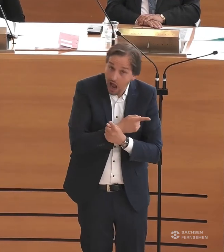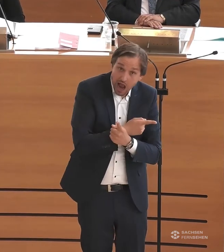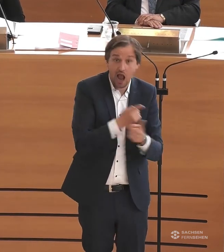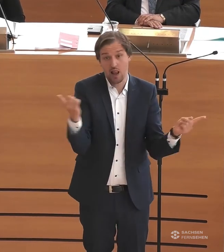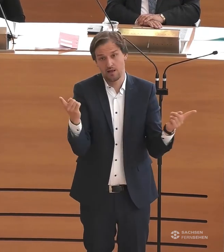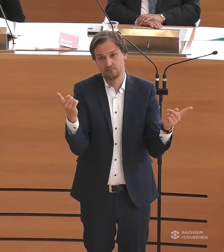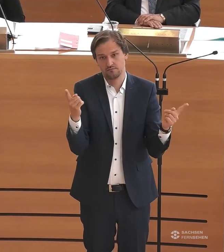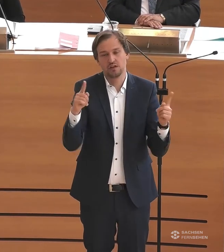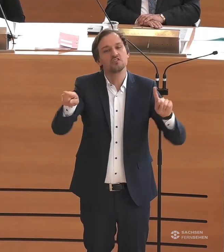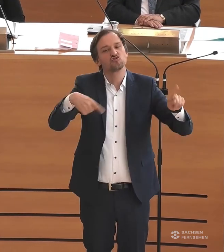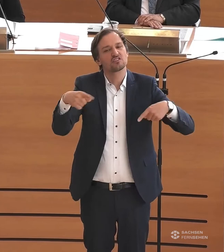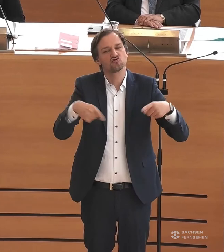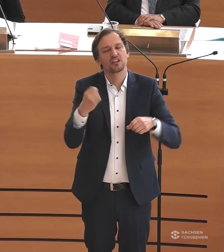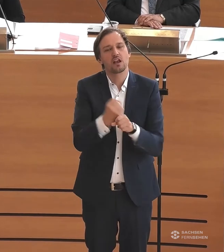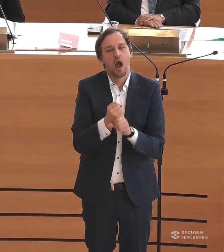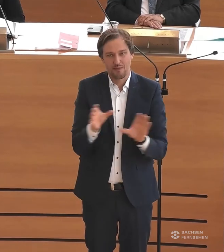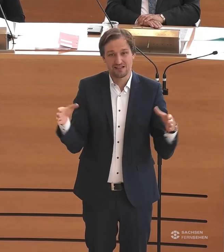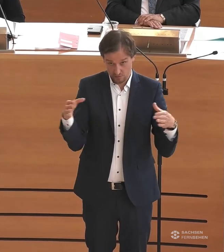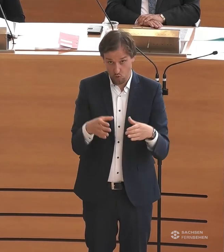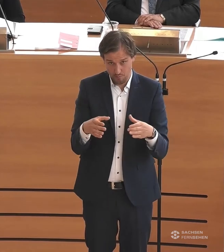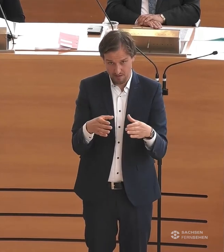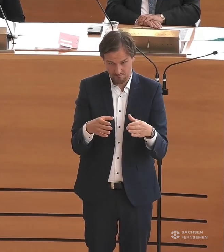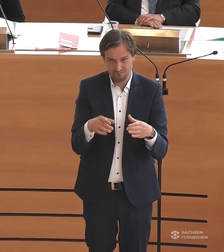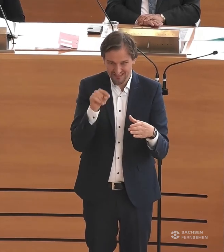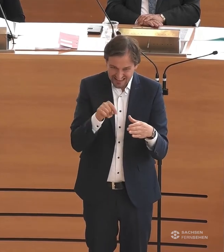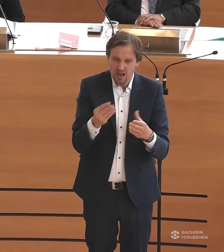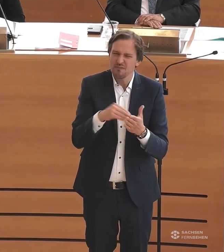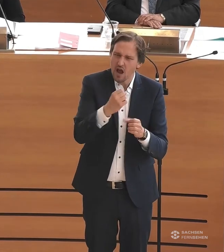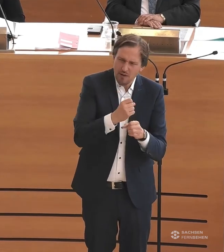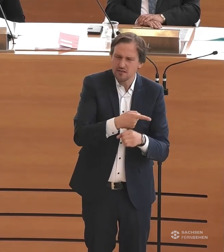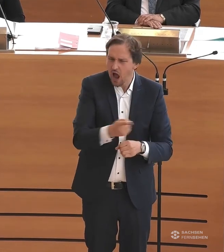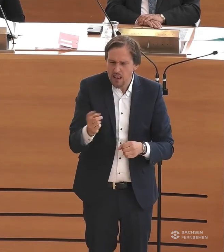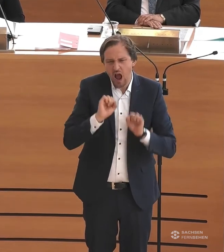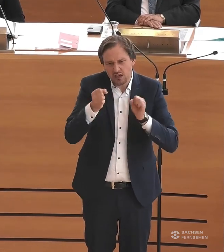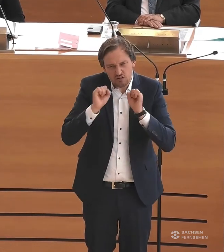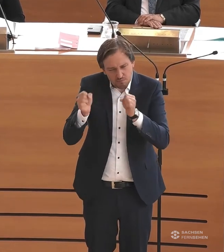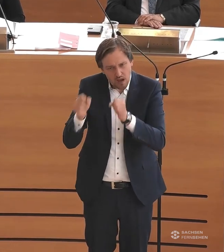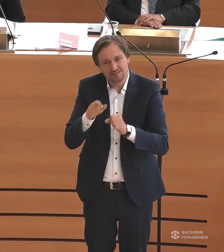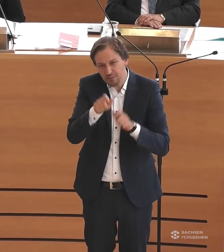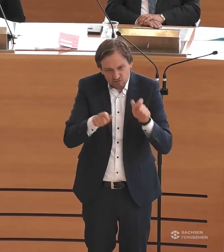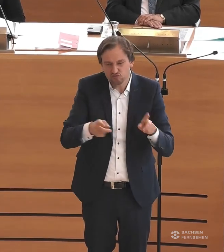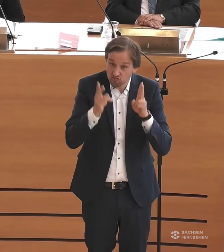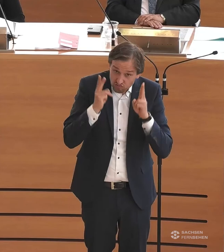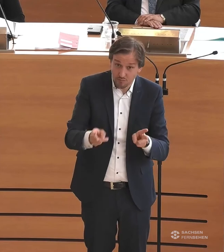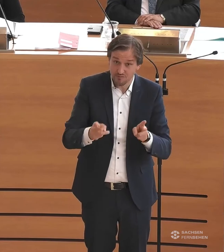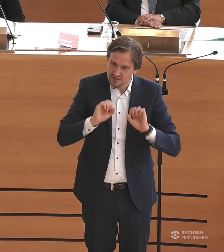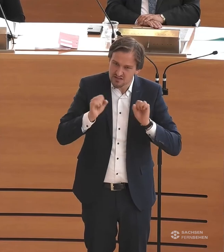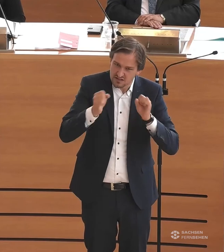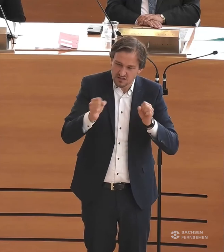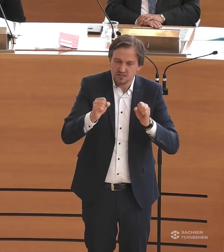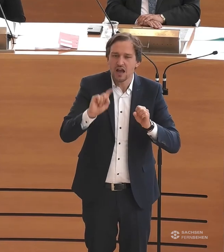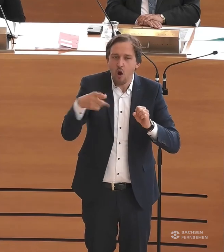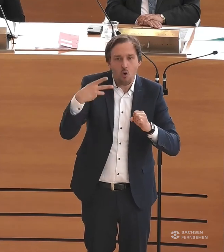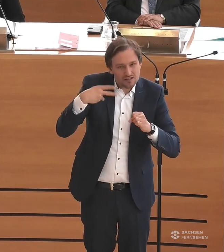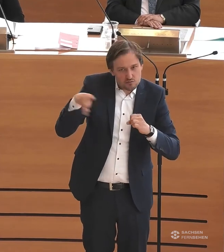in diese interministerielle Arbeitsgruppe geschickt. Und das halte ich für außerordentlich wichtig, weil wir dort engagierte Menschen haben, die das dann auch